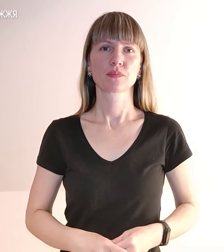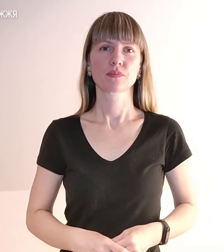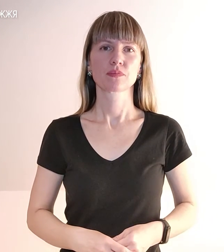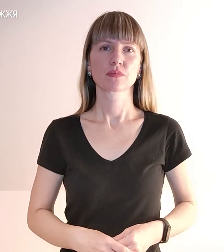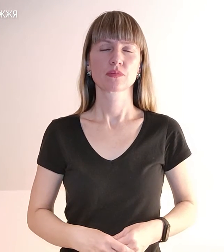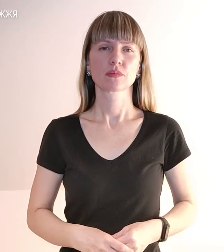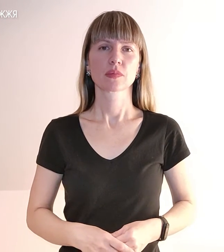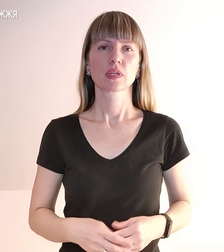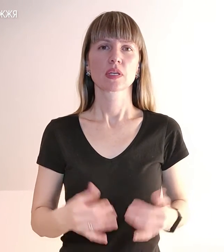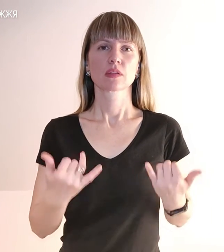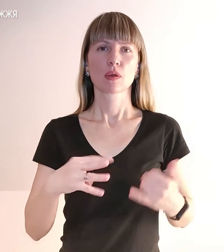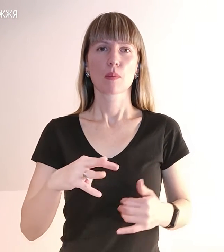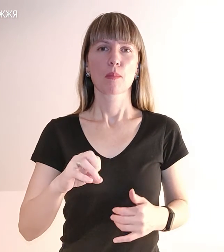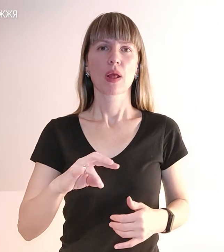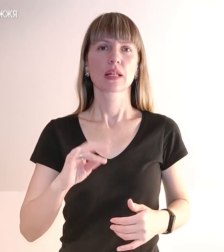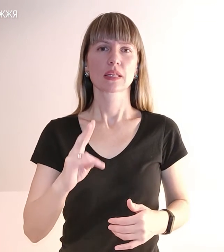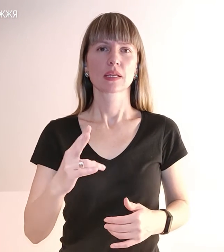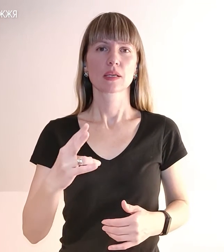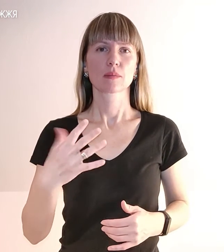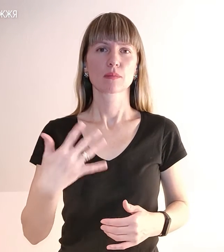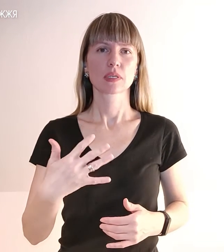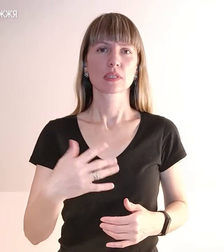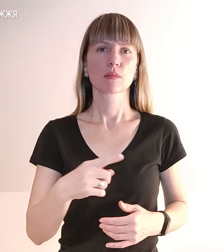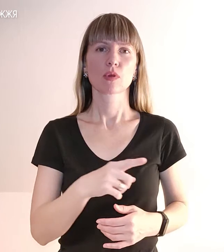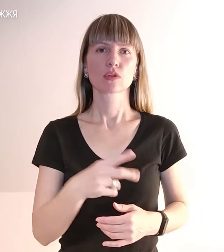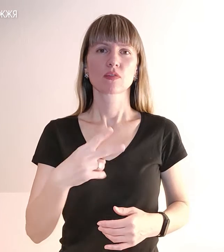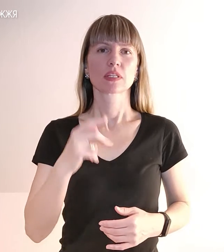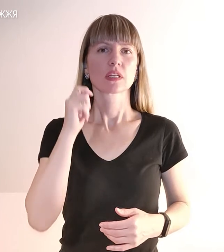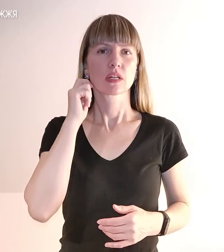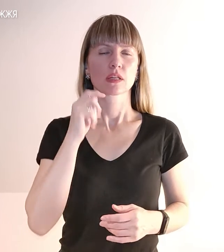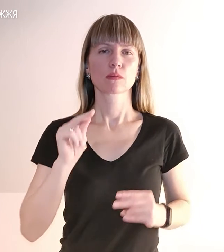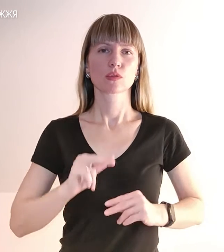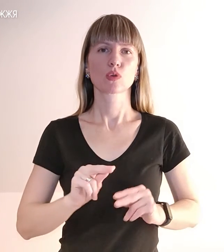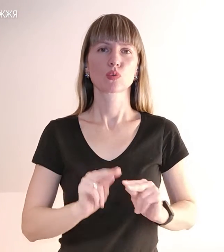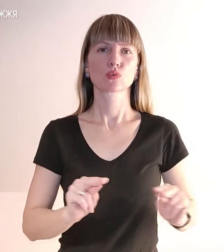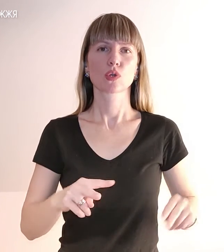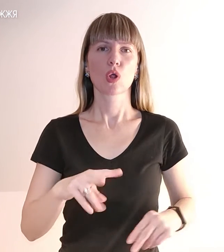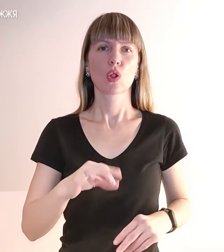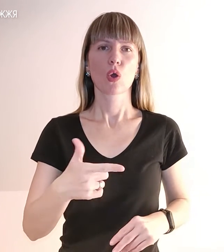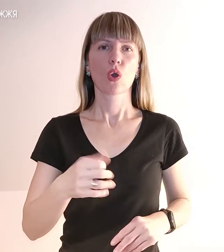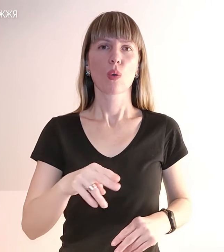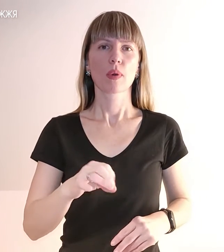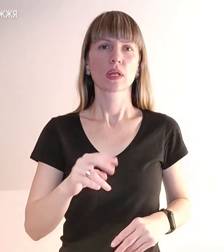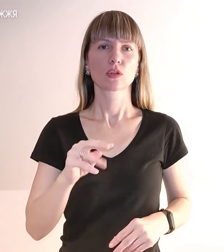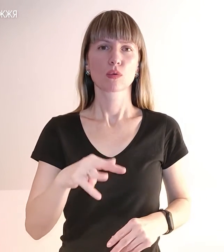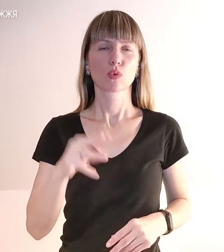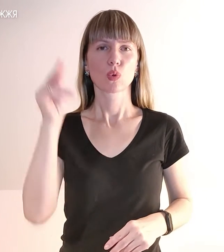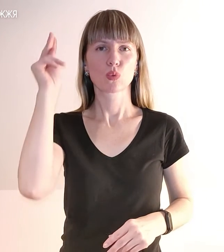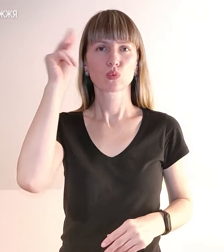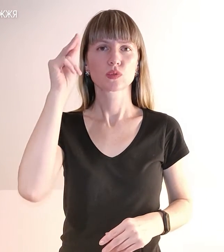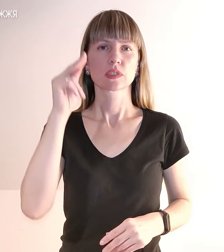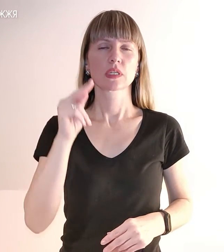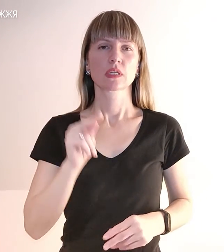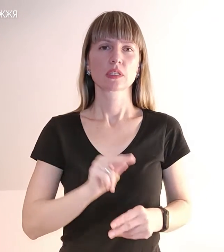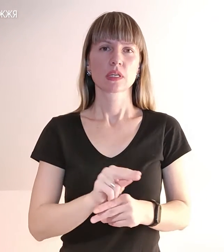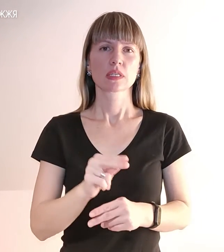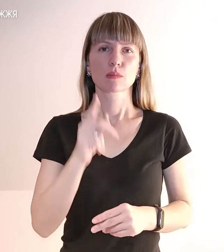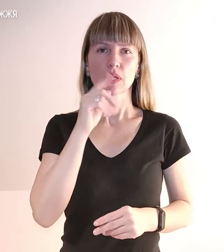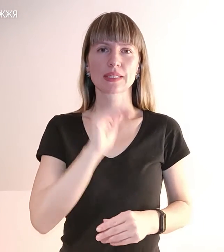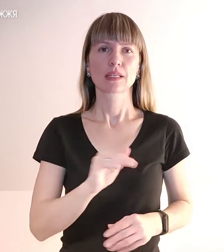Іван Мельник, 50-ту, продовж 20 років працює вчителькою-логопедом. Займається з маленькими дітьми, розповідає жінка. Каже, навіть під